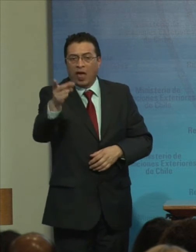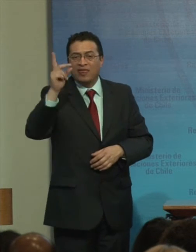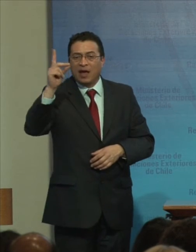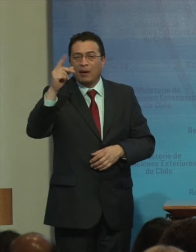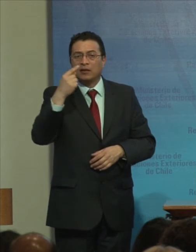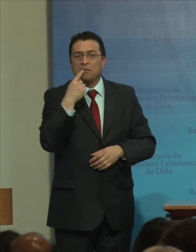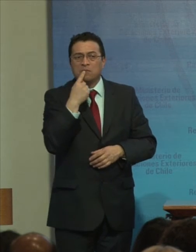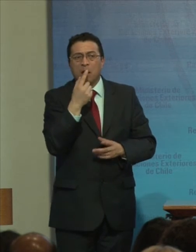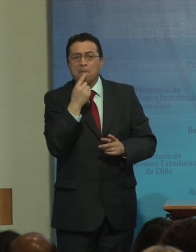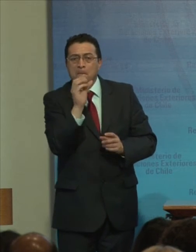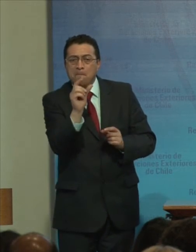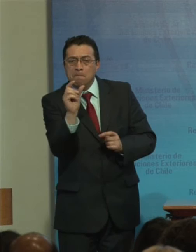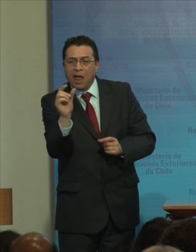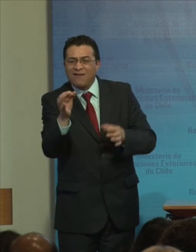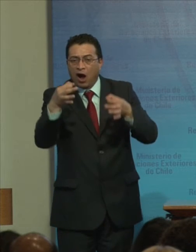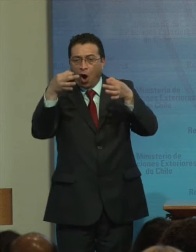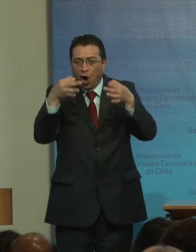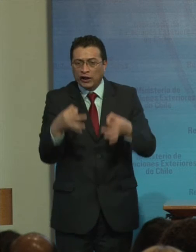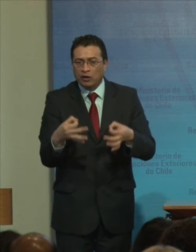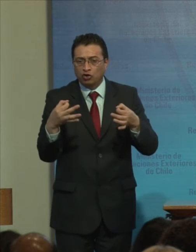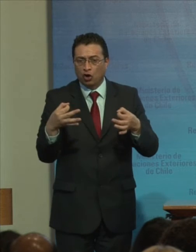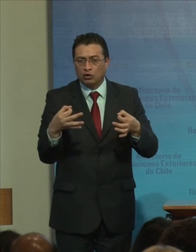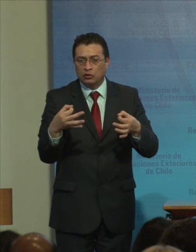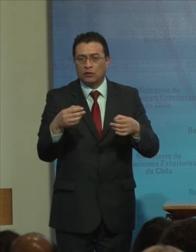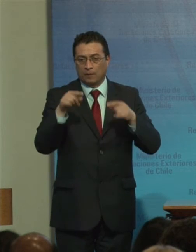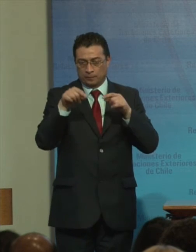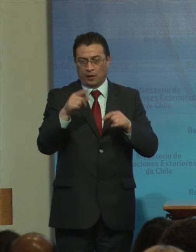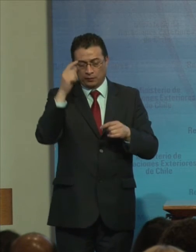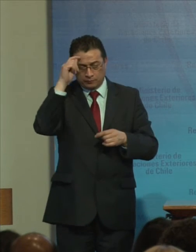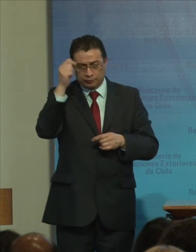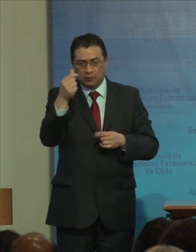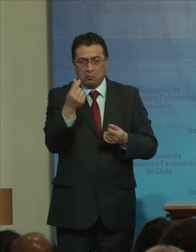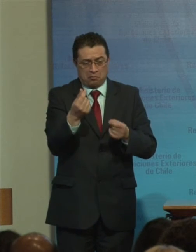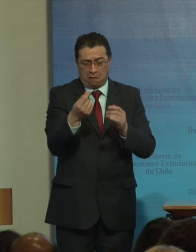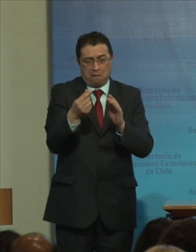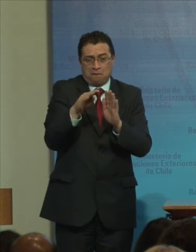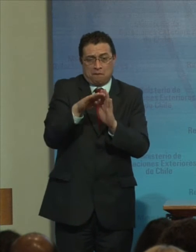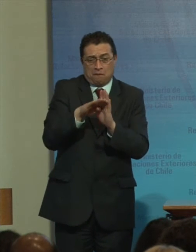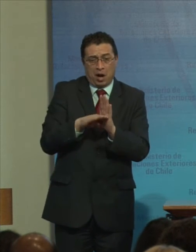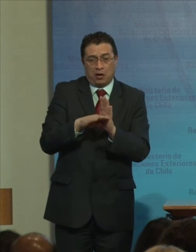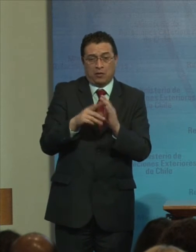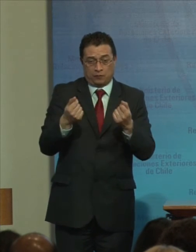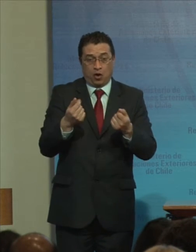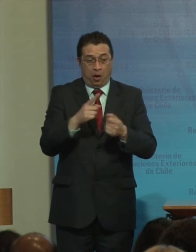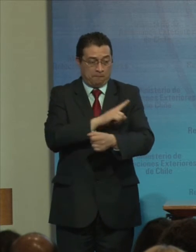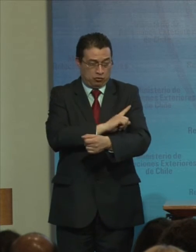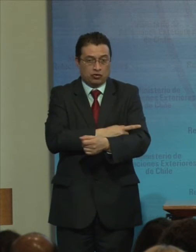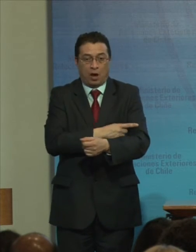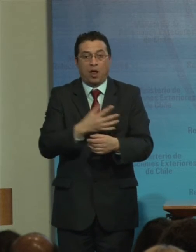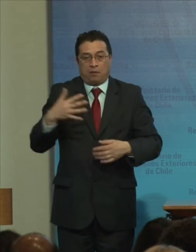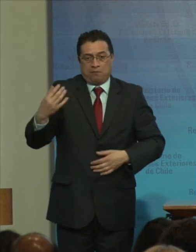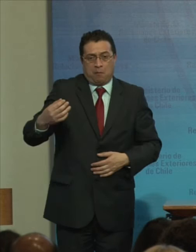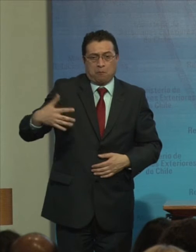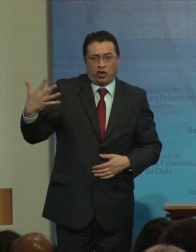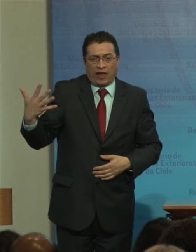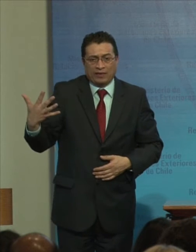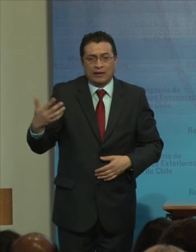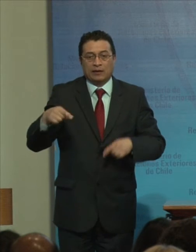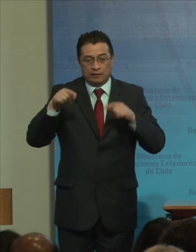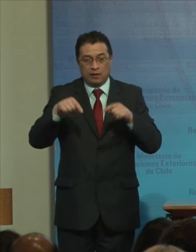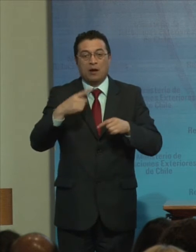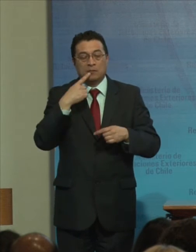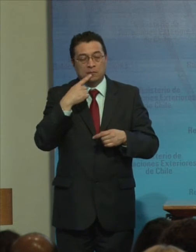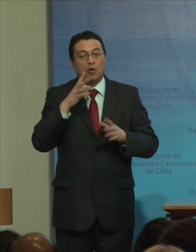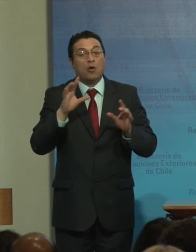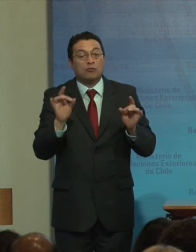discapacidad Una iniciativa De bajo costo Con un potencial Arrollador Si partimos Del